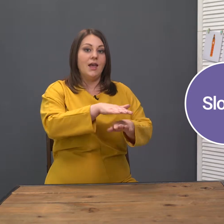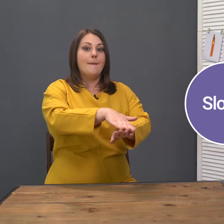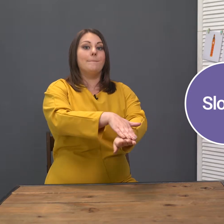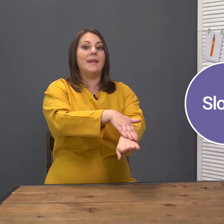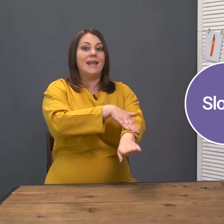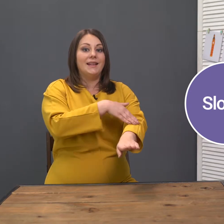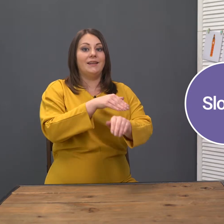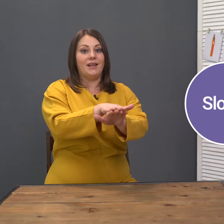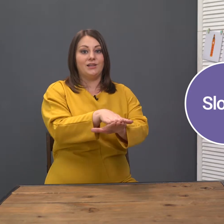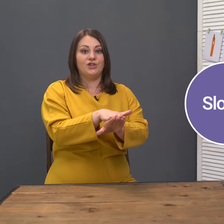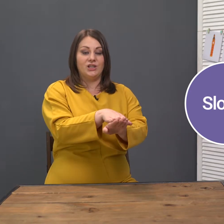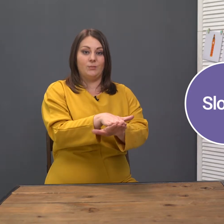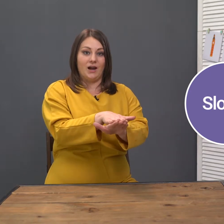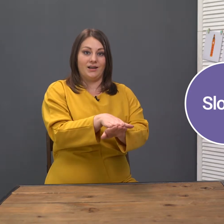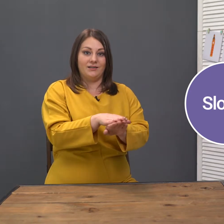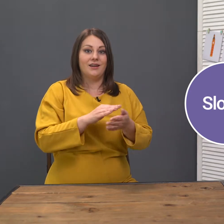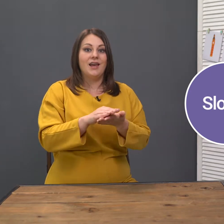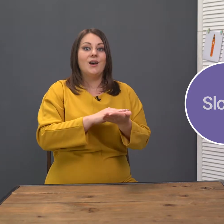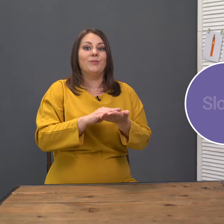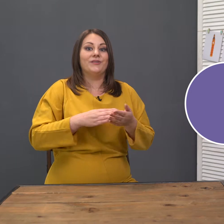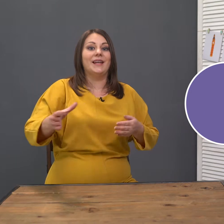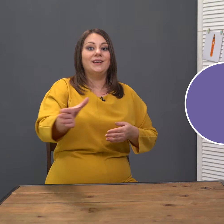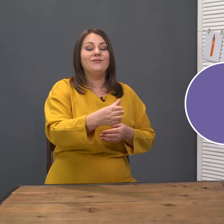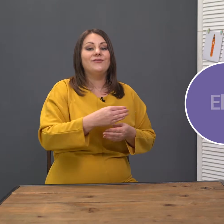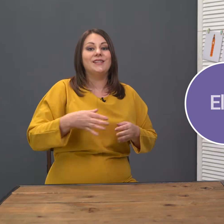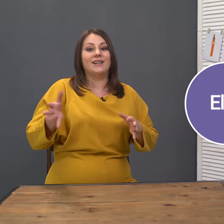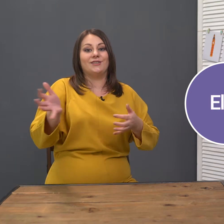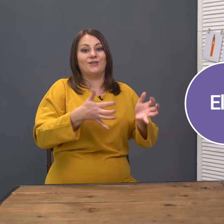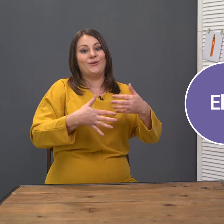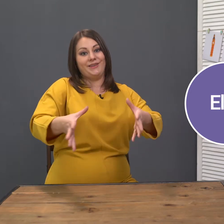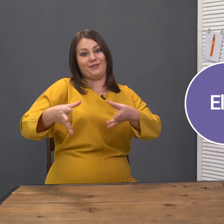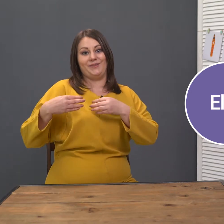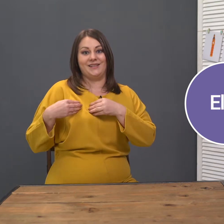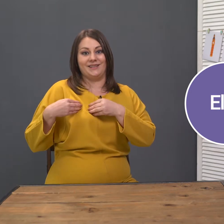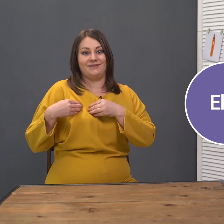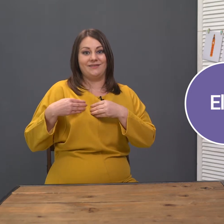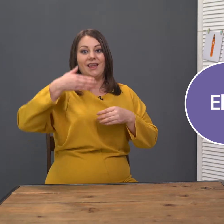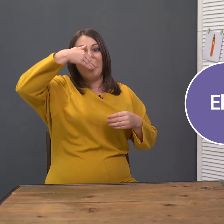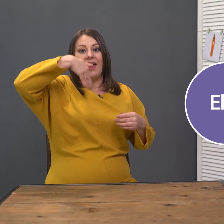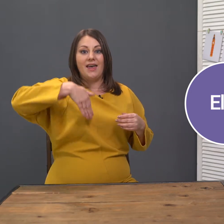Медленная черепаха. Повторим всех животных вместе. Элефант.